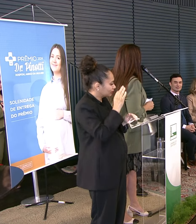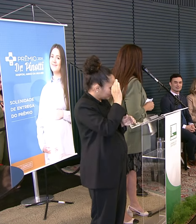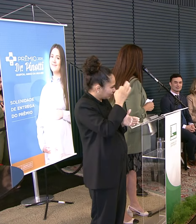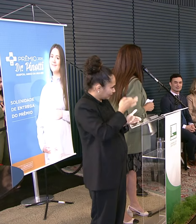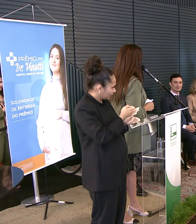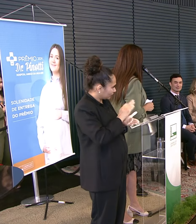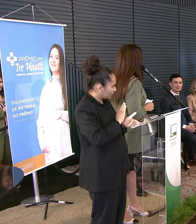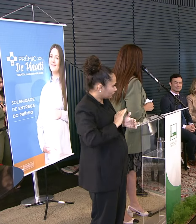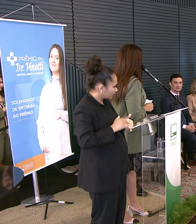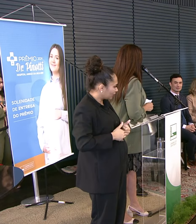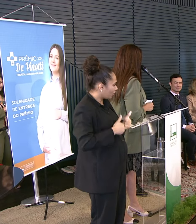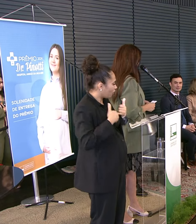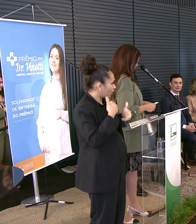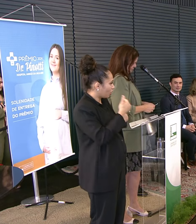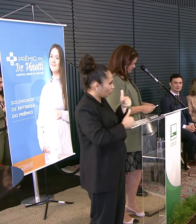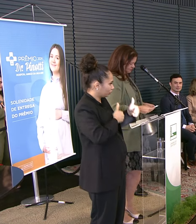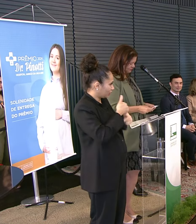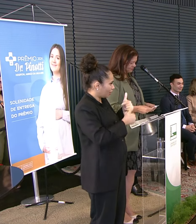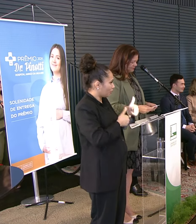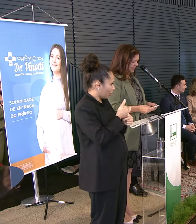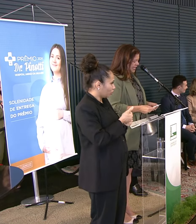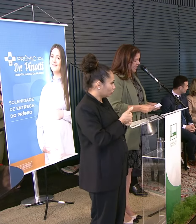nome O sobrenome E o trabalho Do seu pai